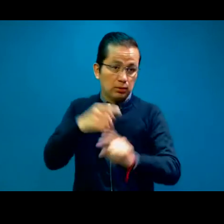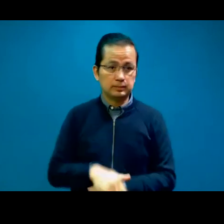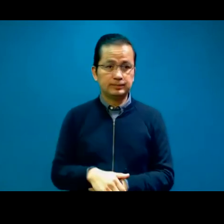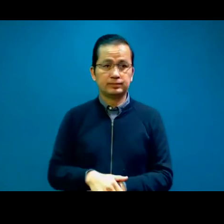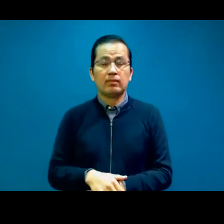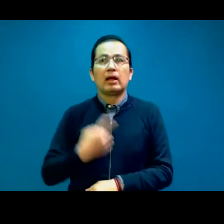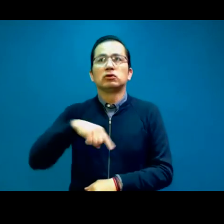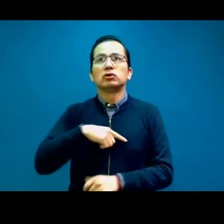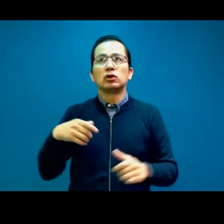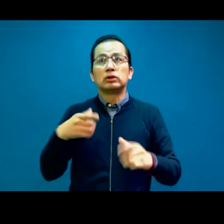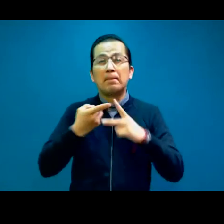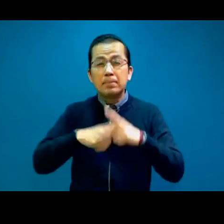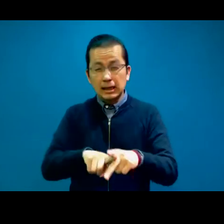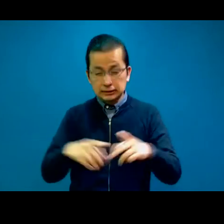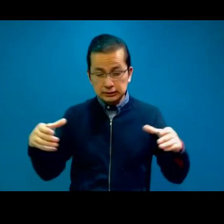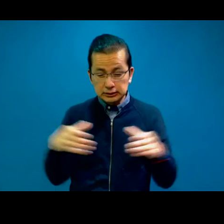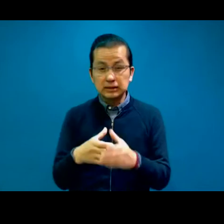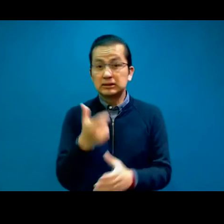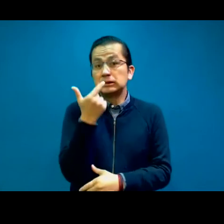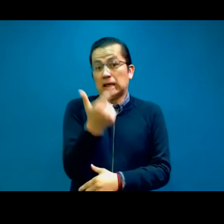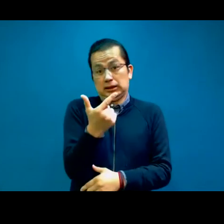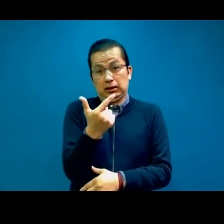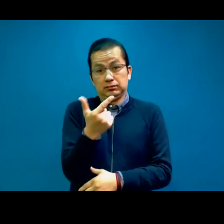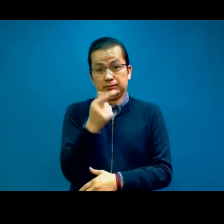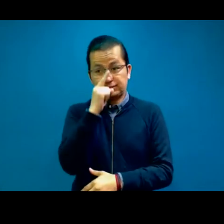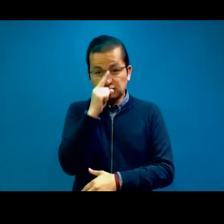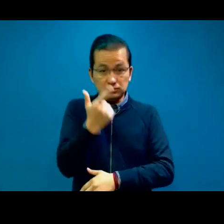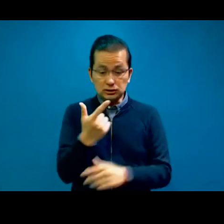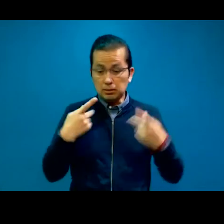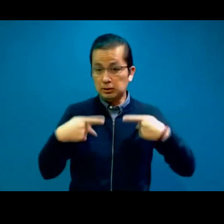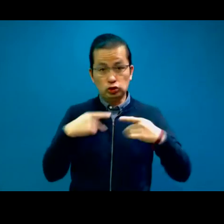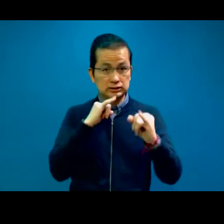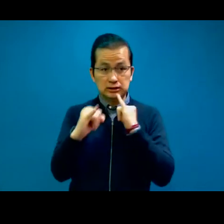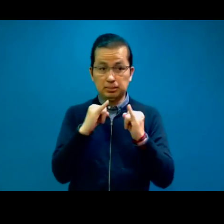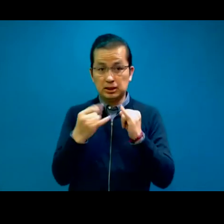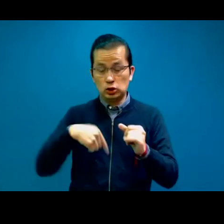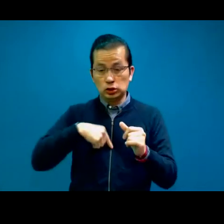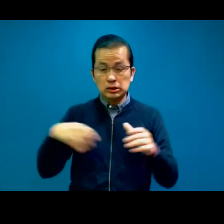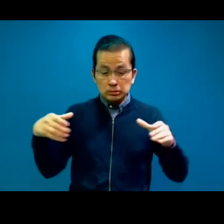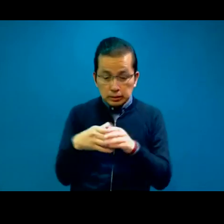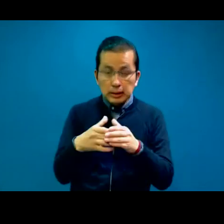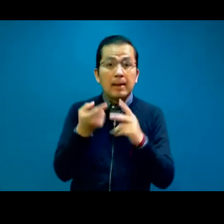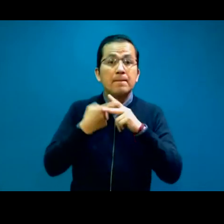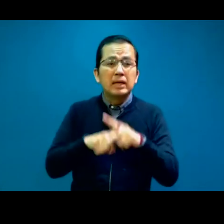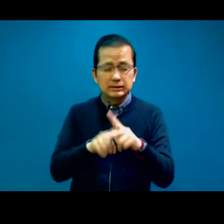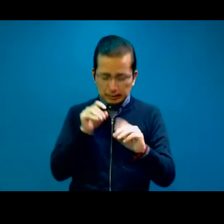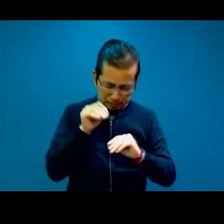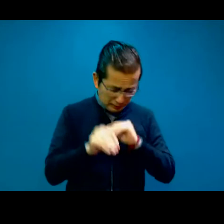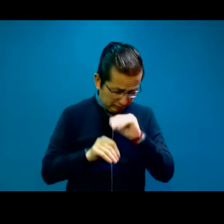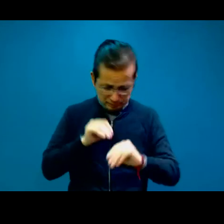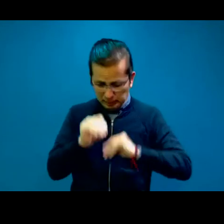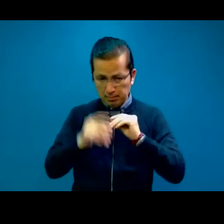soñadores, que comenzamos a transitar un proceso de construcción institucional.